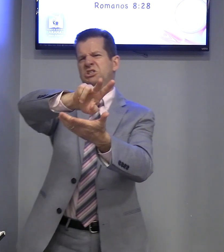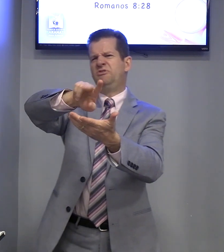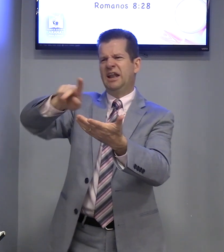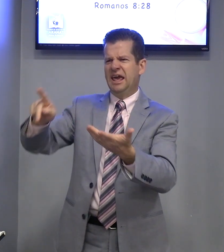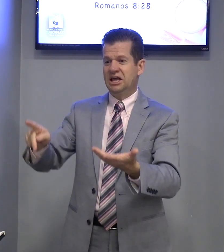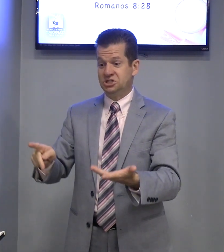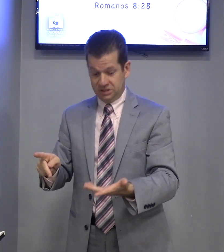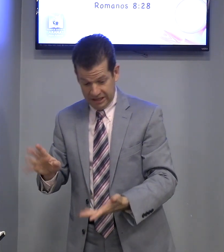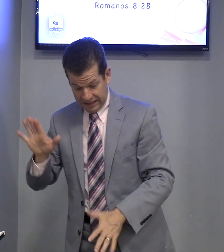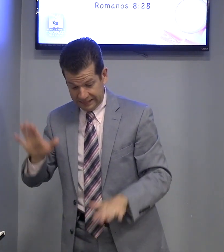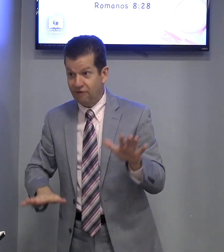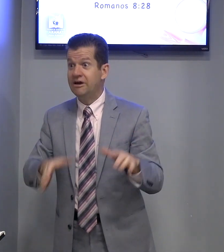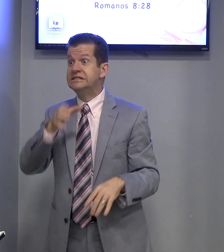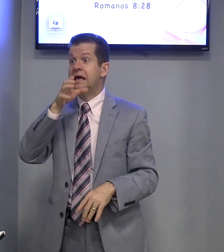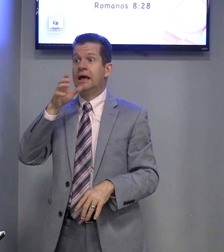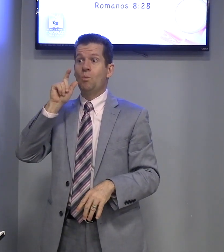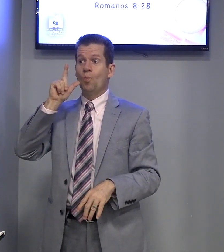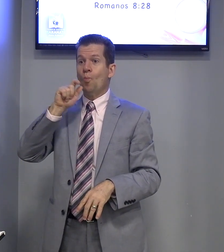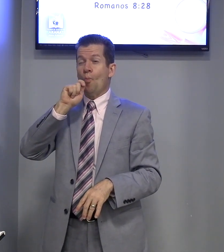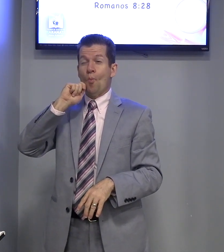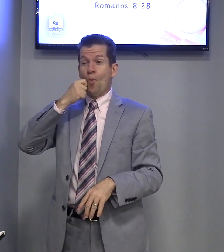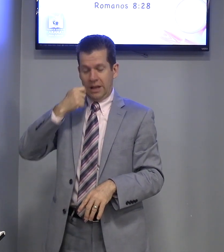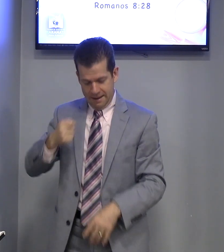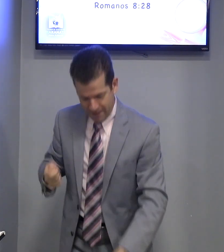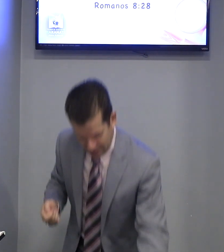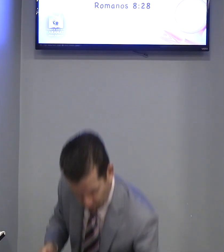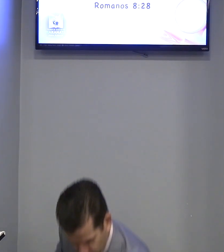Diferente. Talvez, limão.